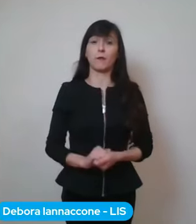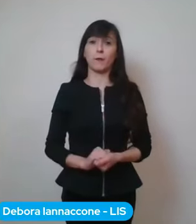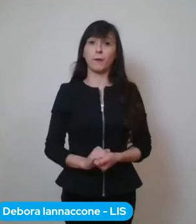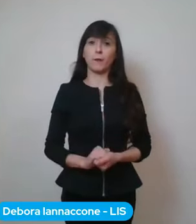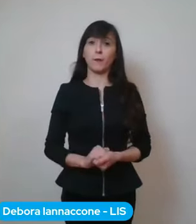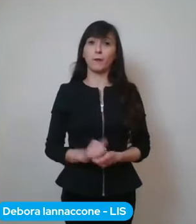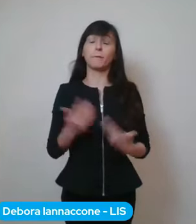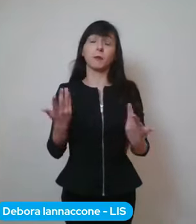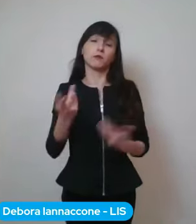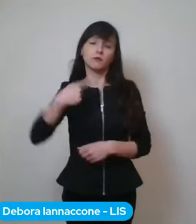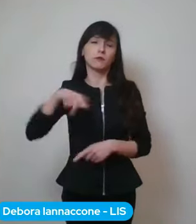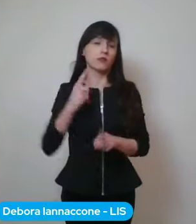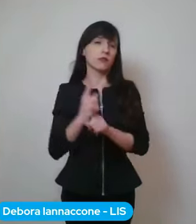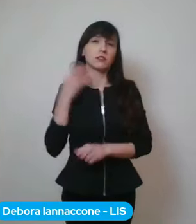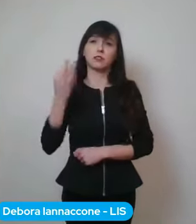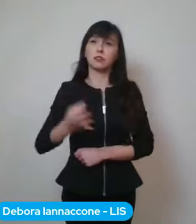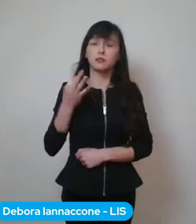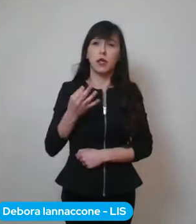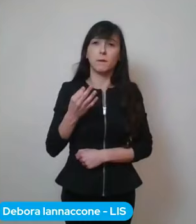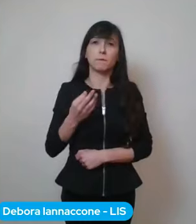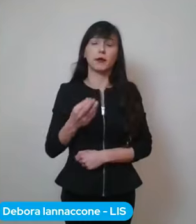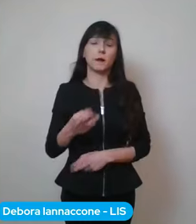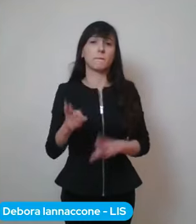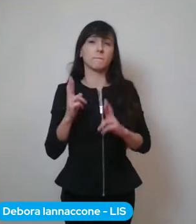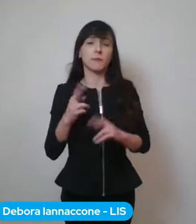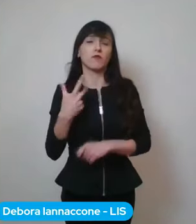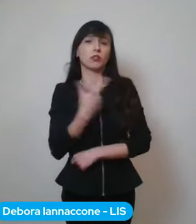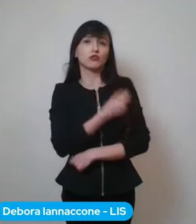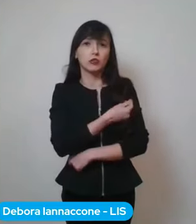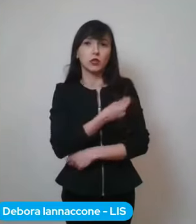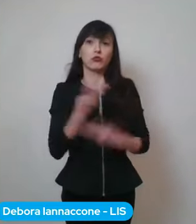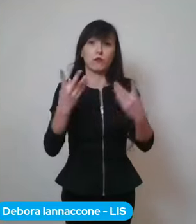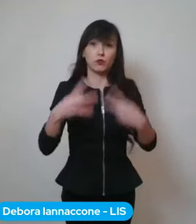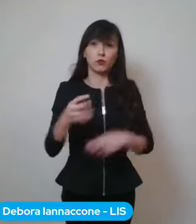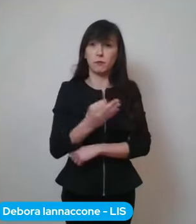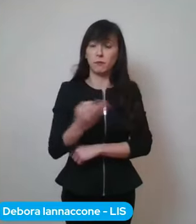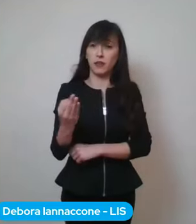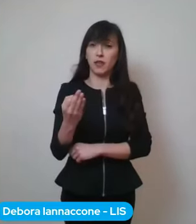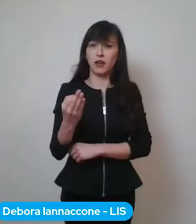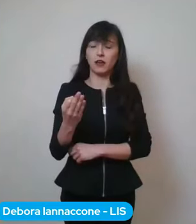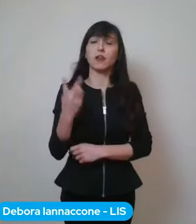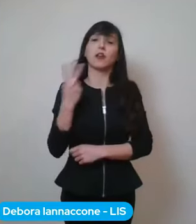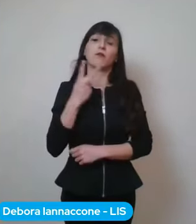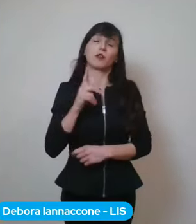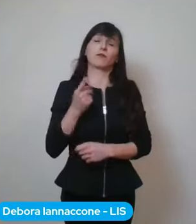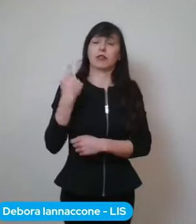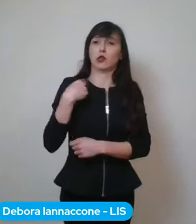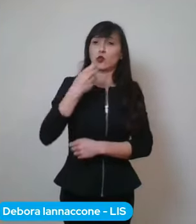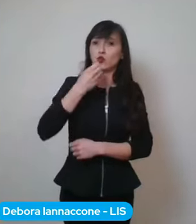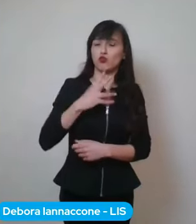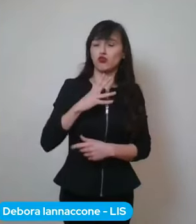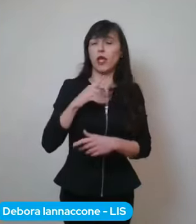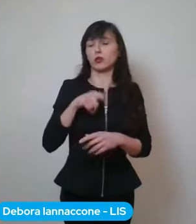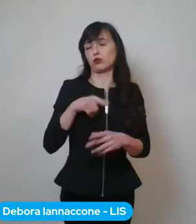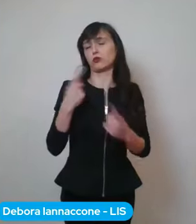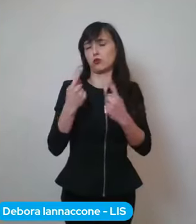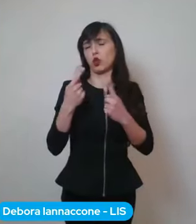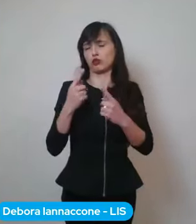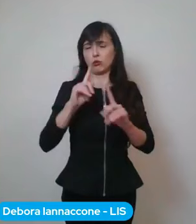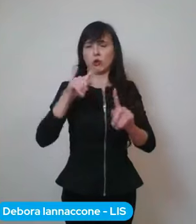sperare nella vaccinazione, adesso al di là del discorso che accaduto ieri, del quale magari parleremo